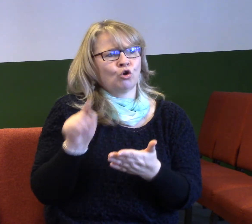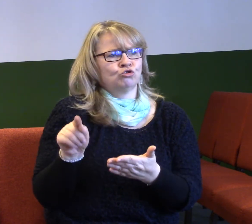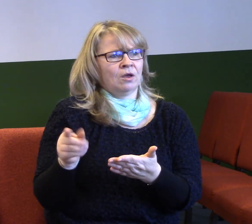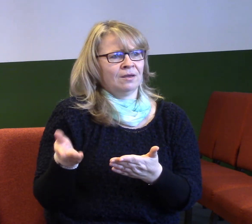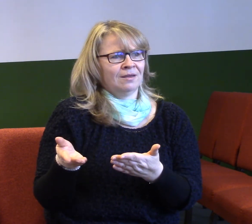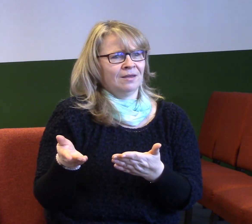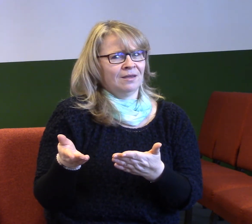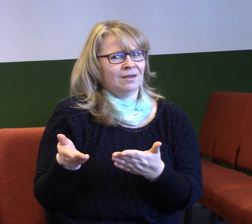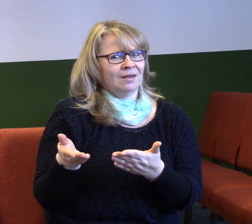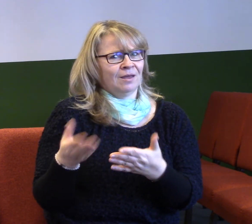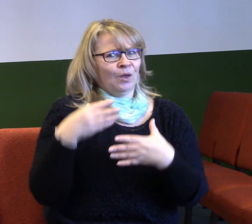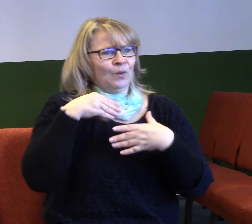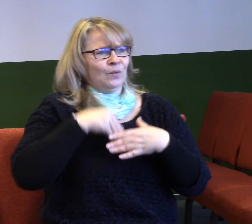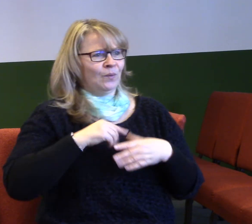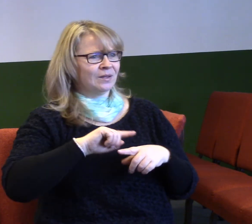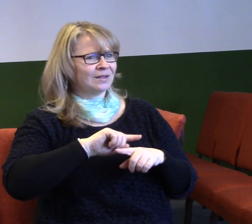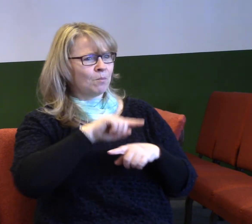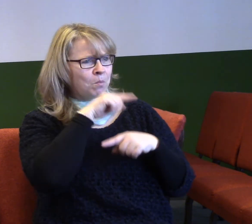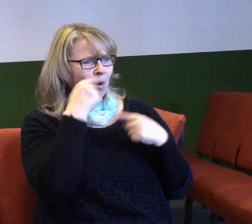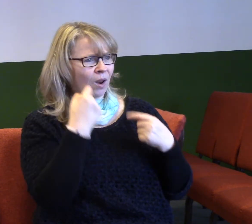cítíte tu bolest, protože tento motiv jste nikdy neměli.